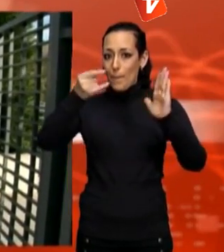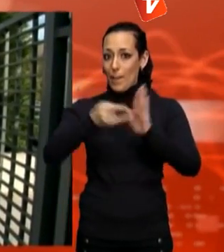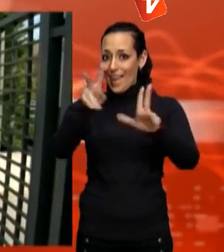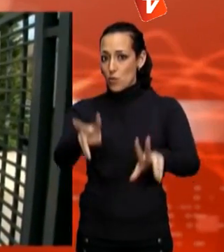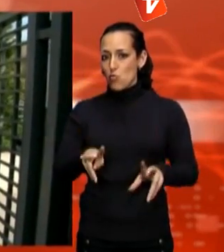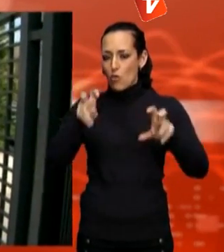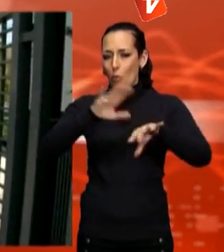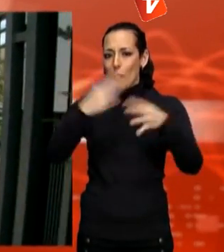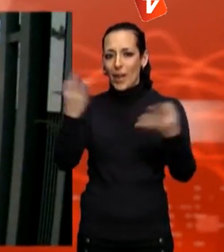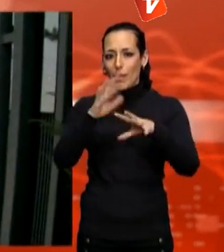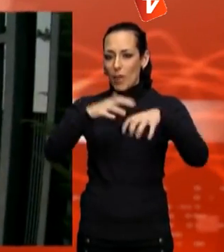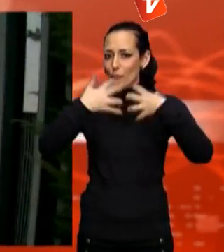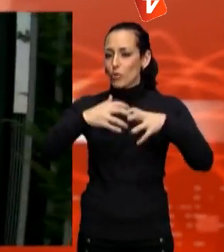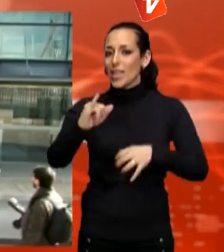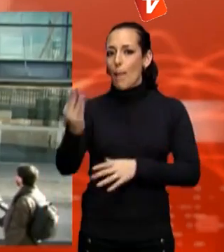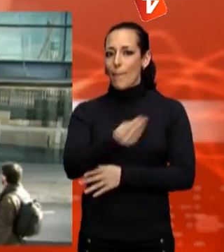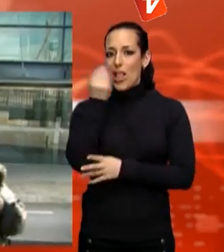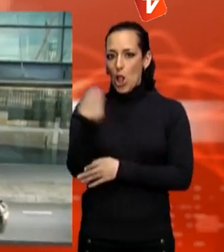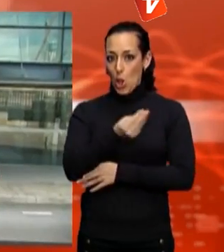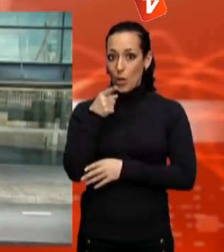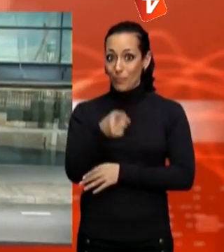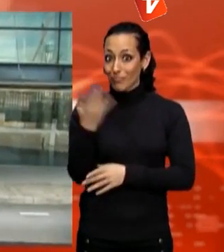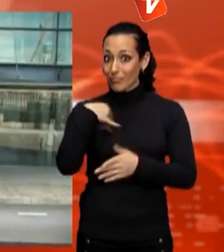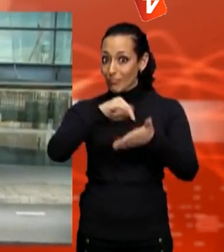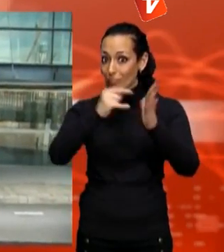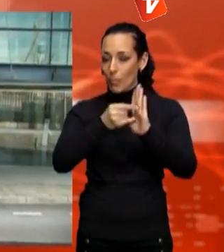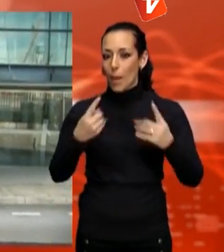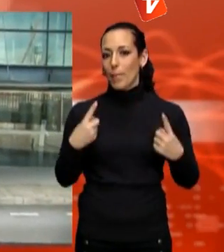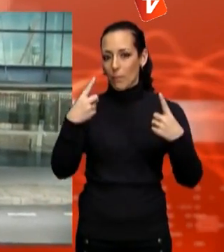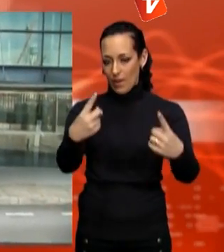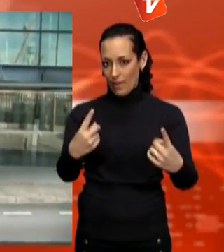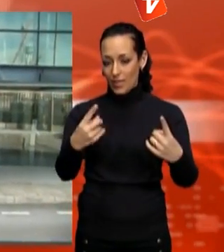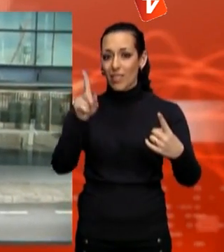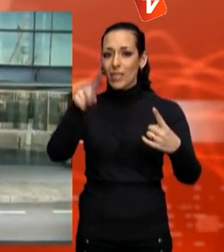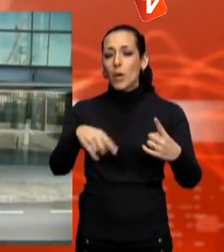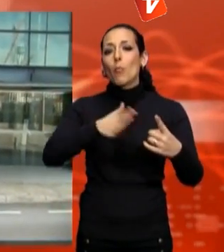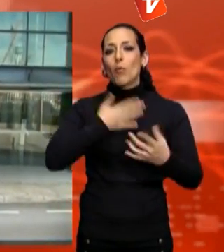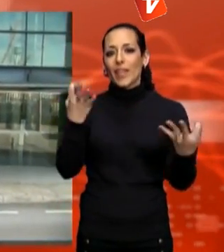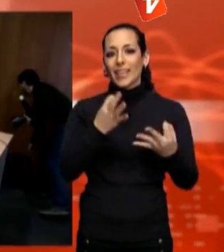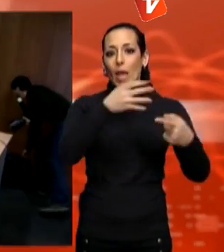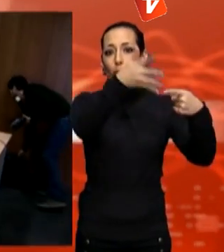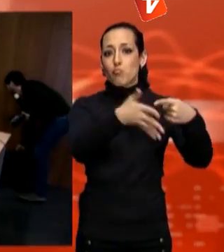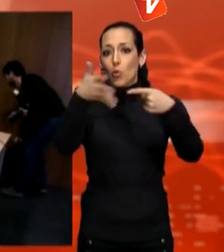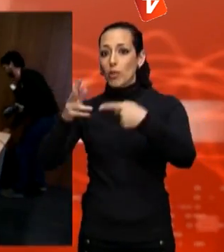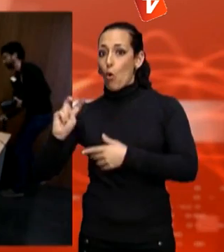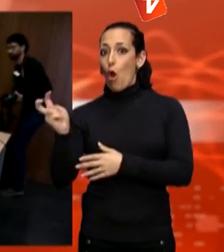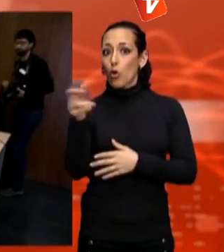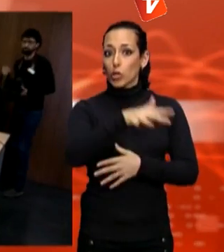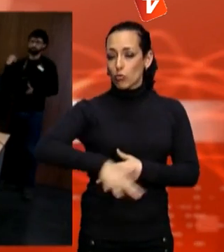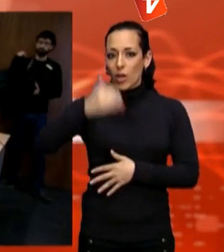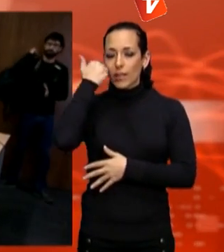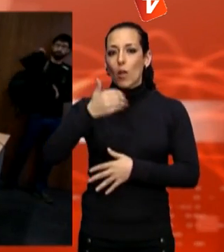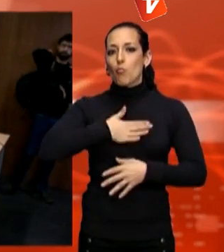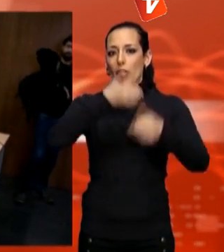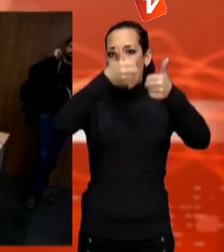pioner, que permetrà millorar la competitivitat d'aquesta àrea econòmica i serà un model per a altres polígons de la ciutat. Les dues parts l'han formalitzat aquest